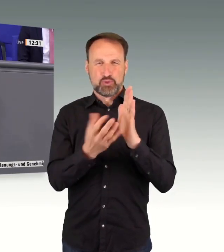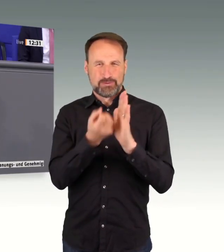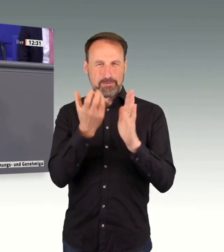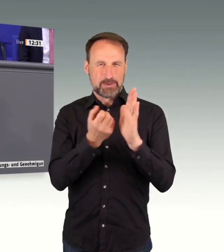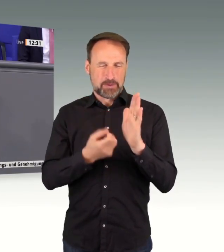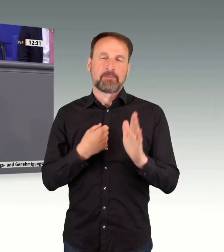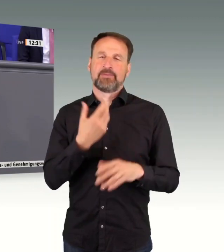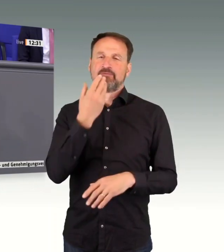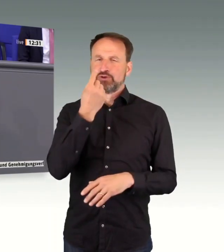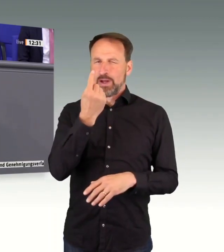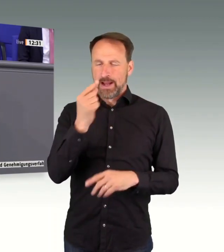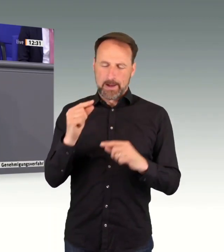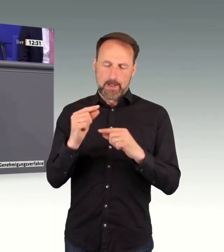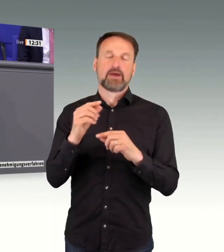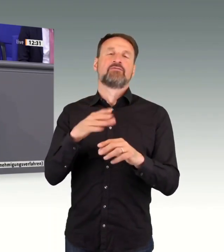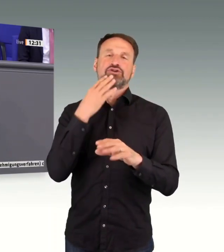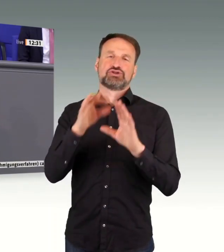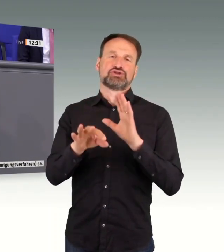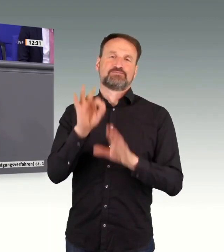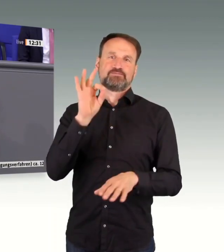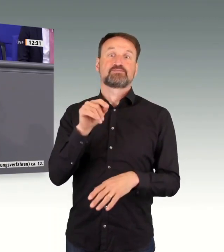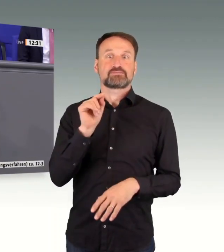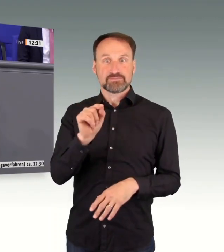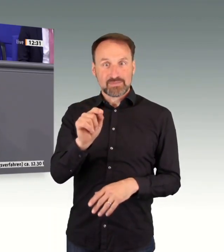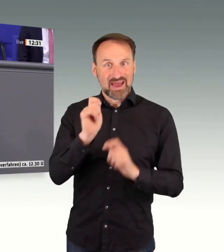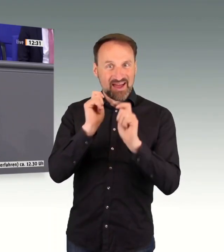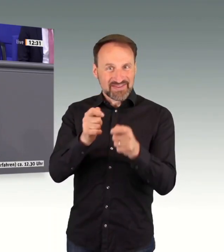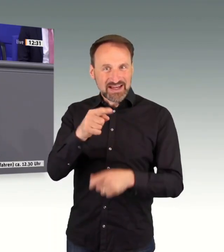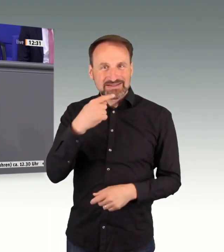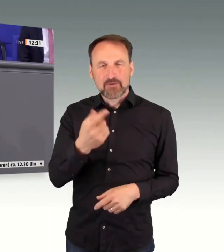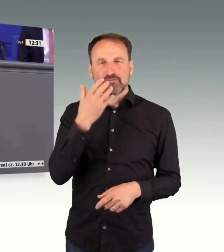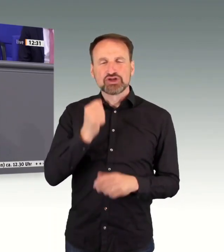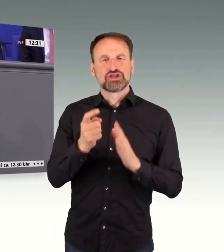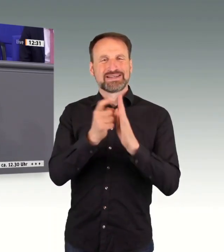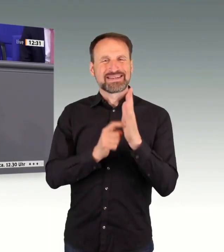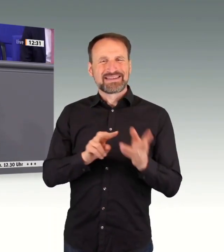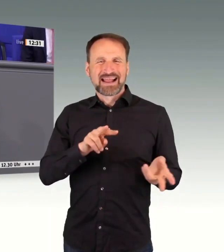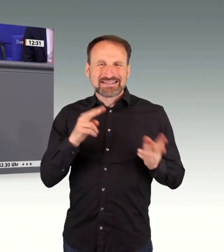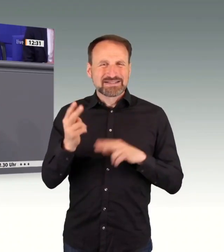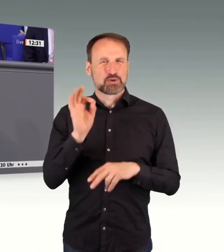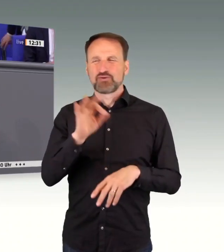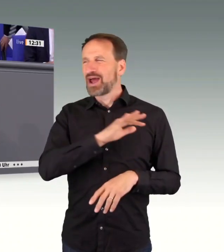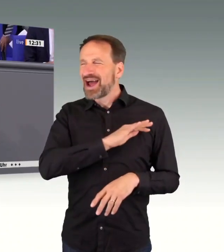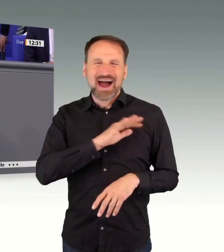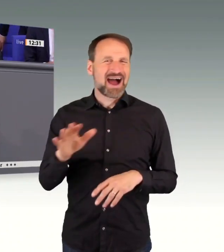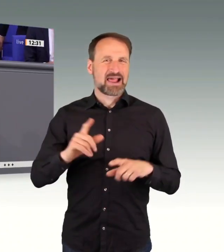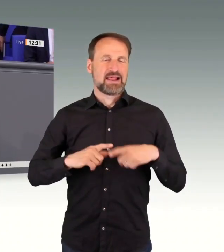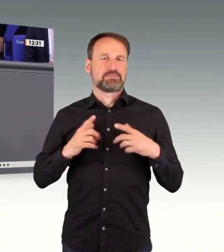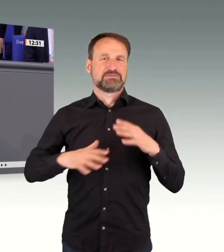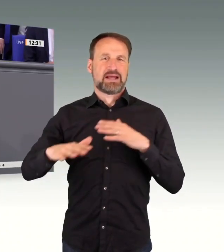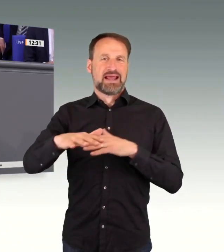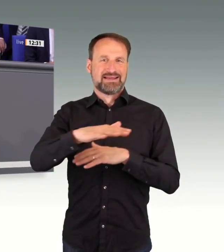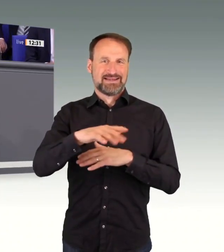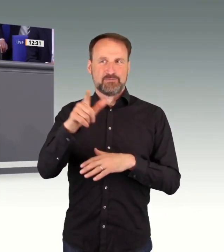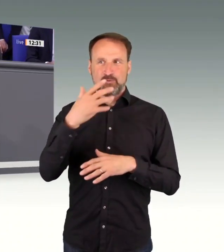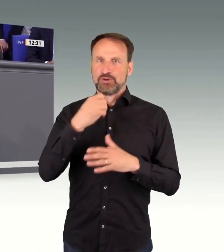schreiben in Ihrem Antrag, Sie wollen die Digitalisierung in allen Lebensbereichen. Und das wollen Sie erreichen mit mehr